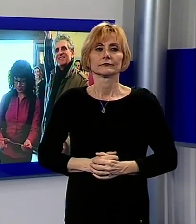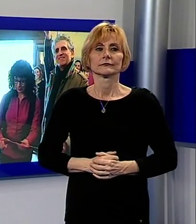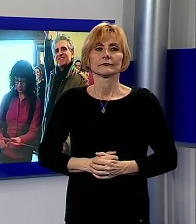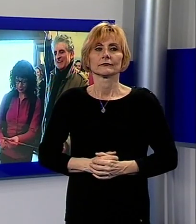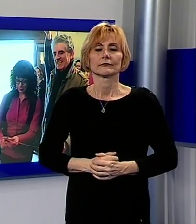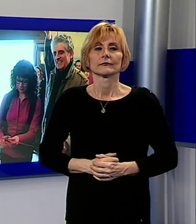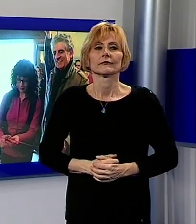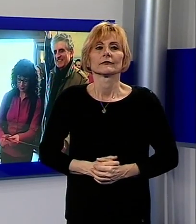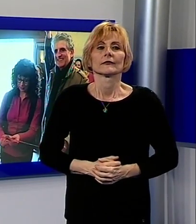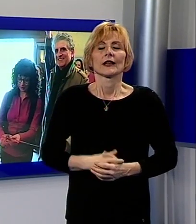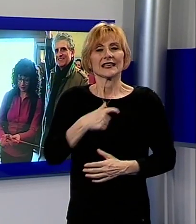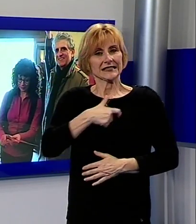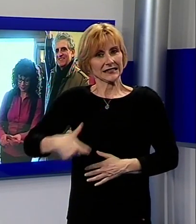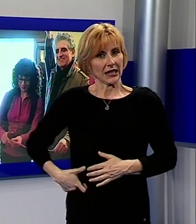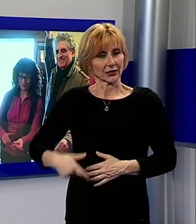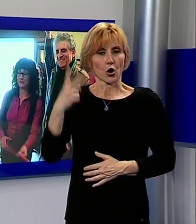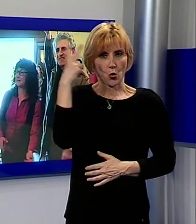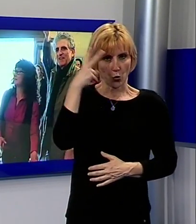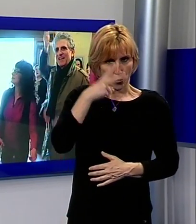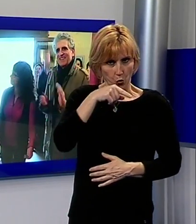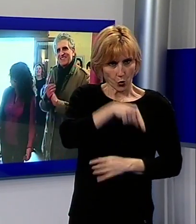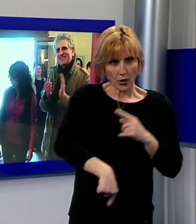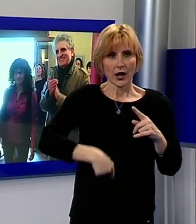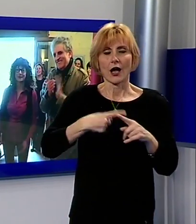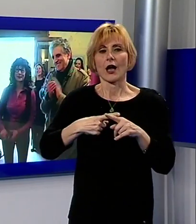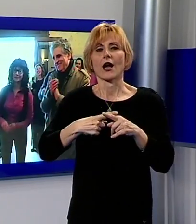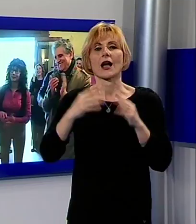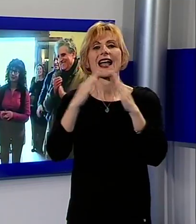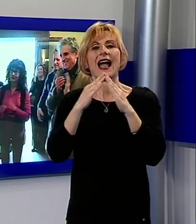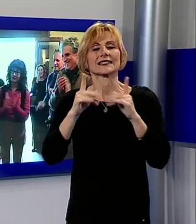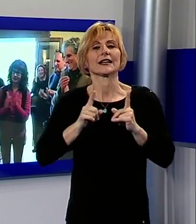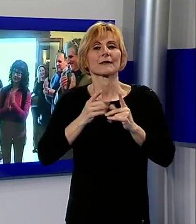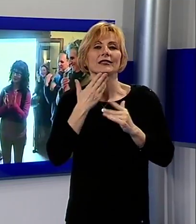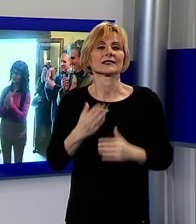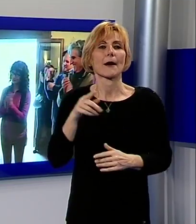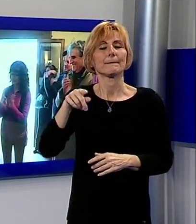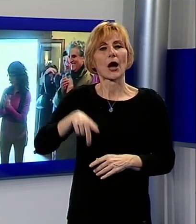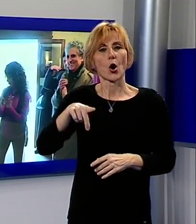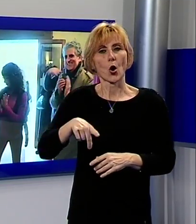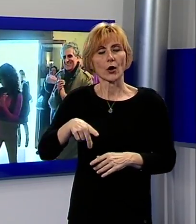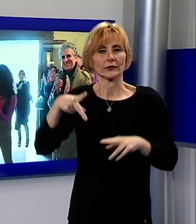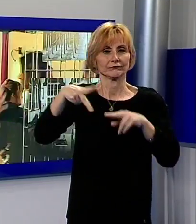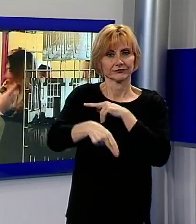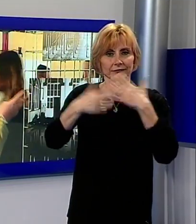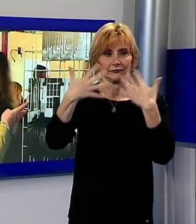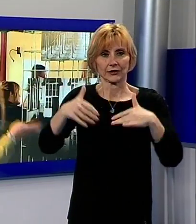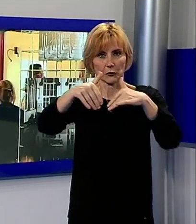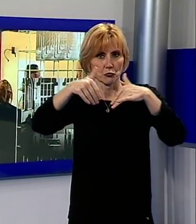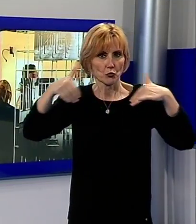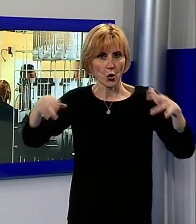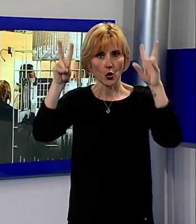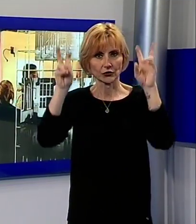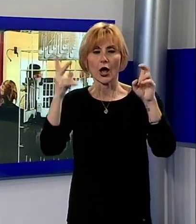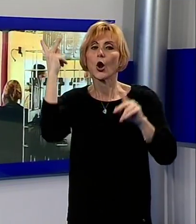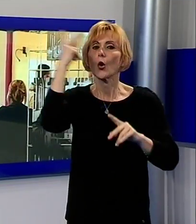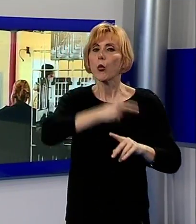Inaugurata la presenza del sindaco di Lucca Alessandro Tambellini alla casermetta San Paolino, la mostra fotografica dal titolo Lucca